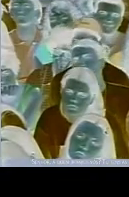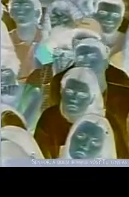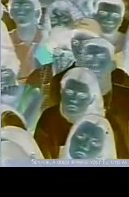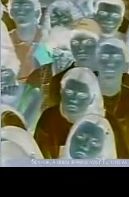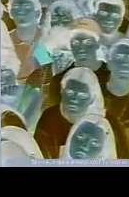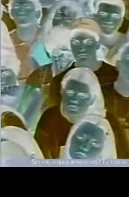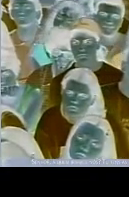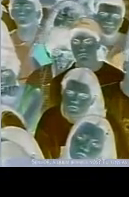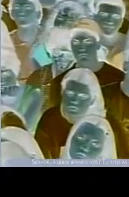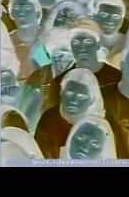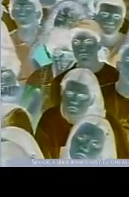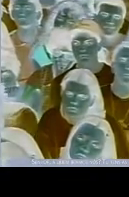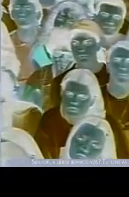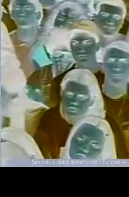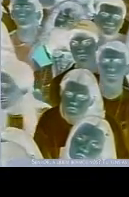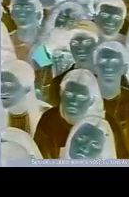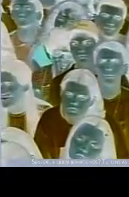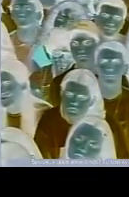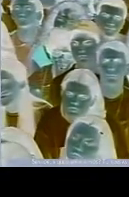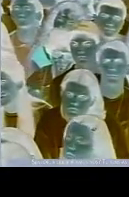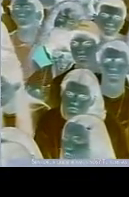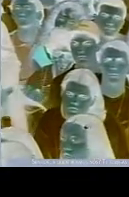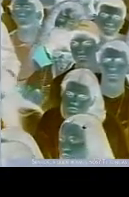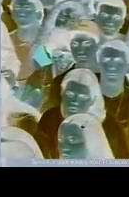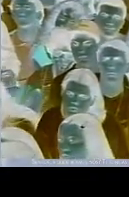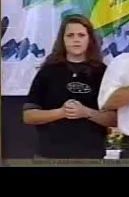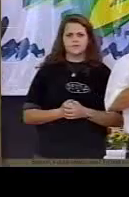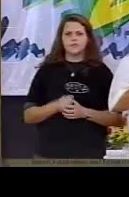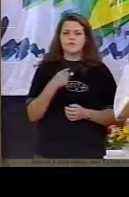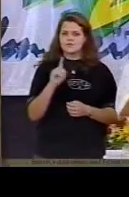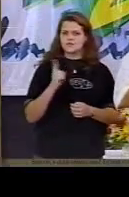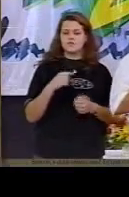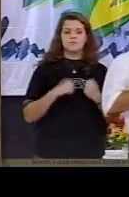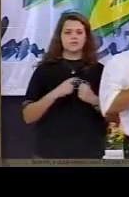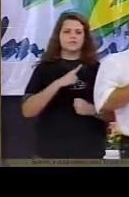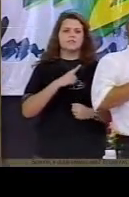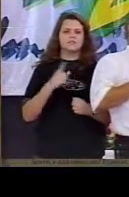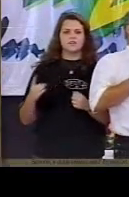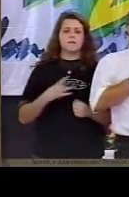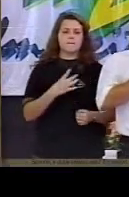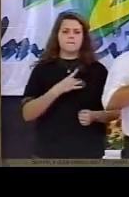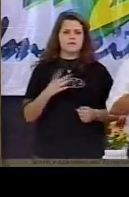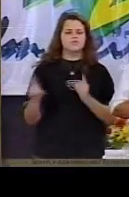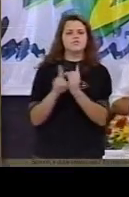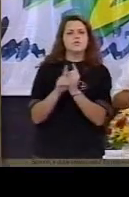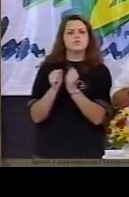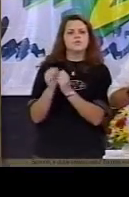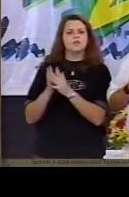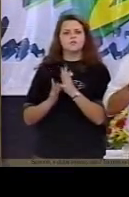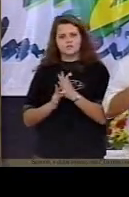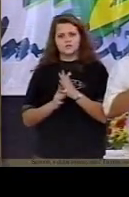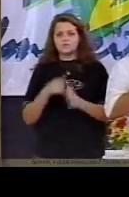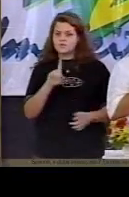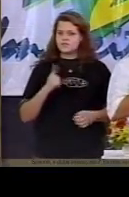ninguém enxerga a minha fraqueza ou eu tentar achar justificativa, ah porque eu sou assim,